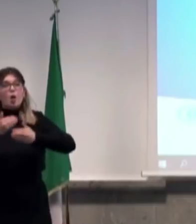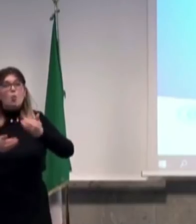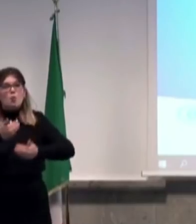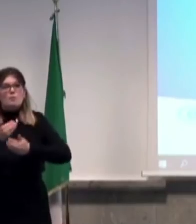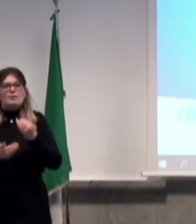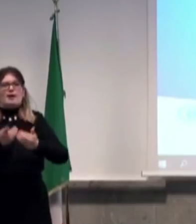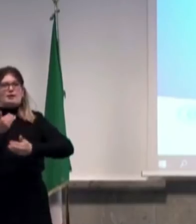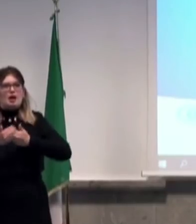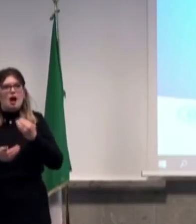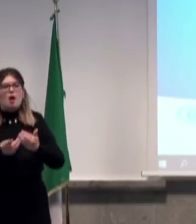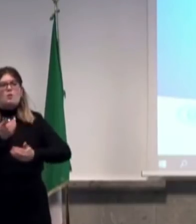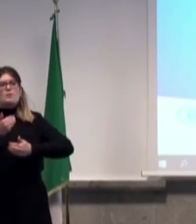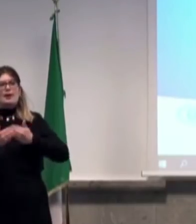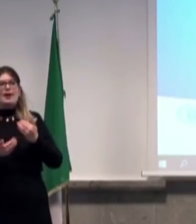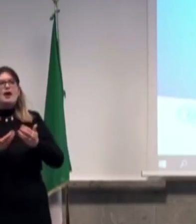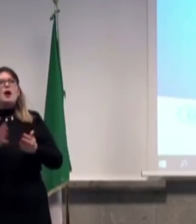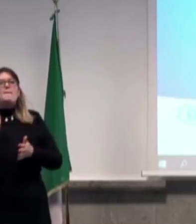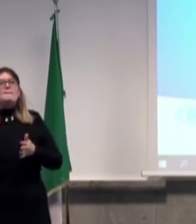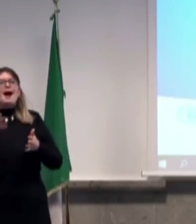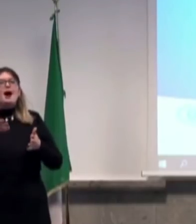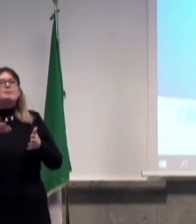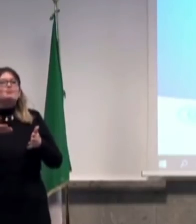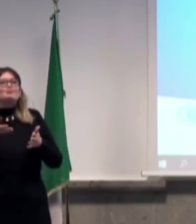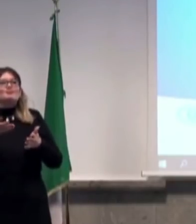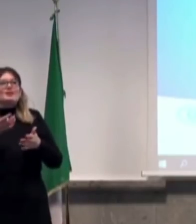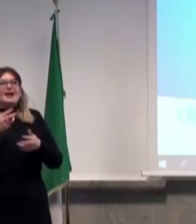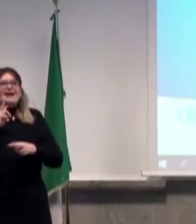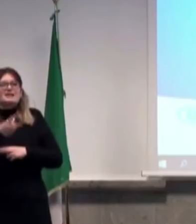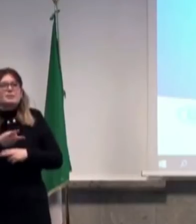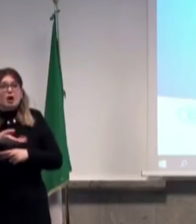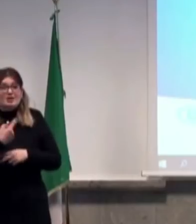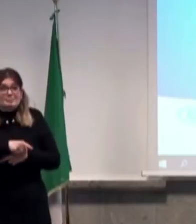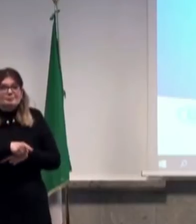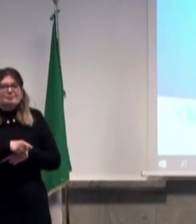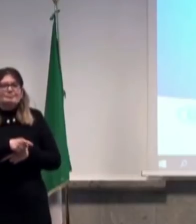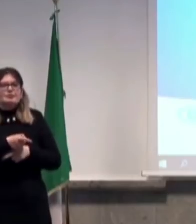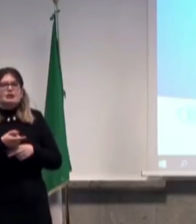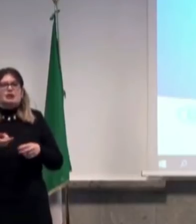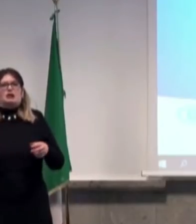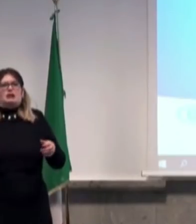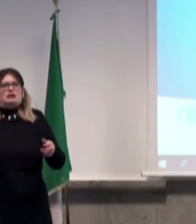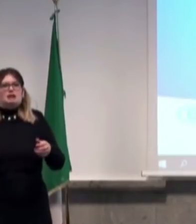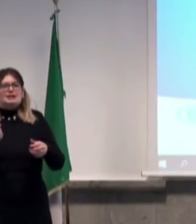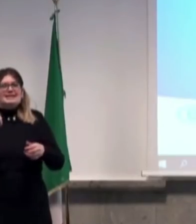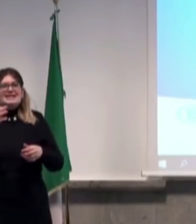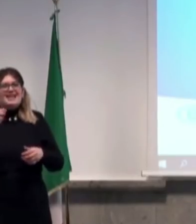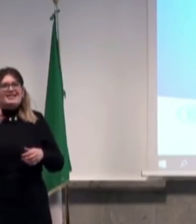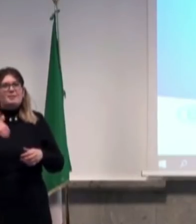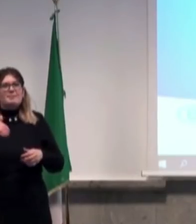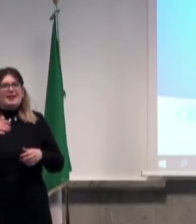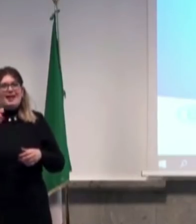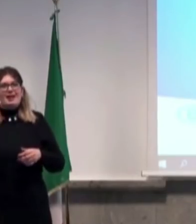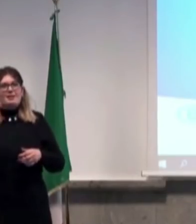evidentemente non sarà mai capace di rispondere a un paese che ha 60